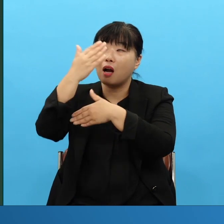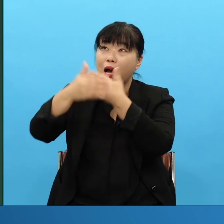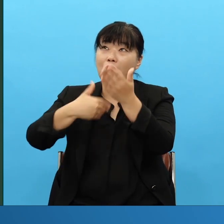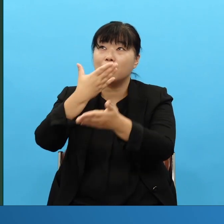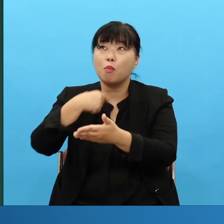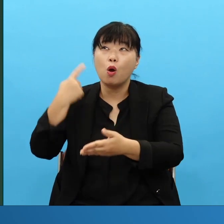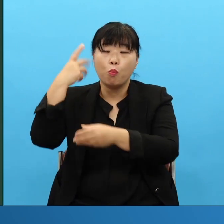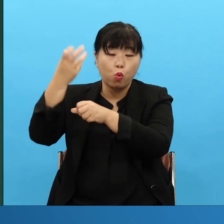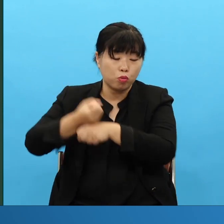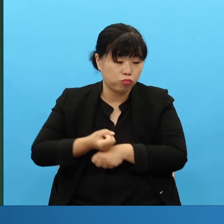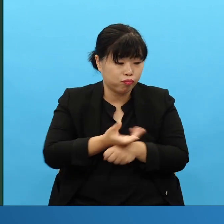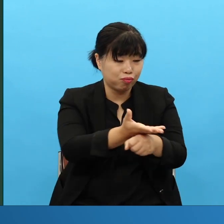반드시 지켜야 돼요